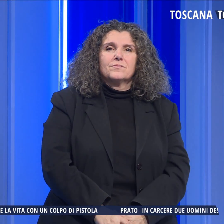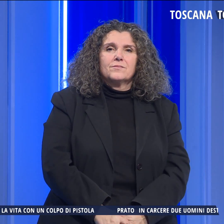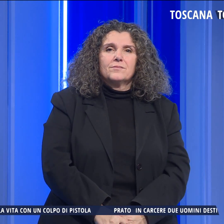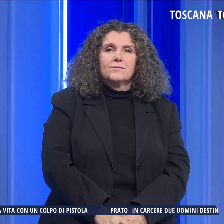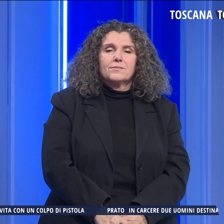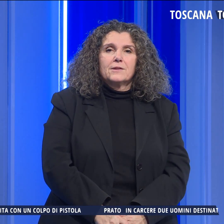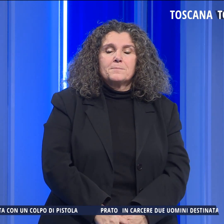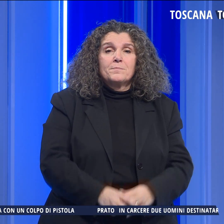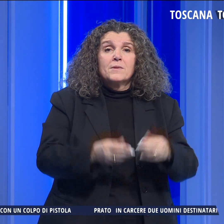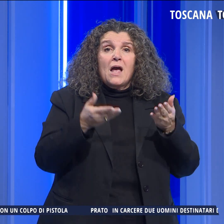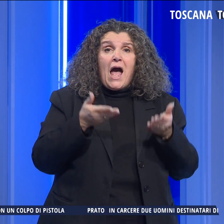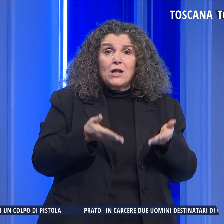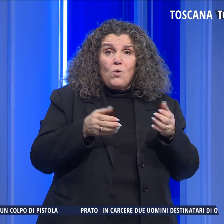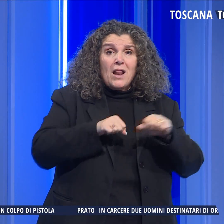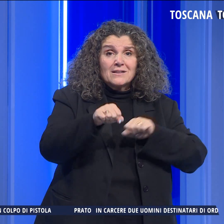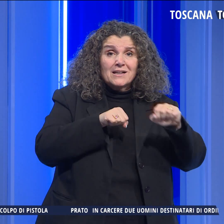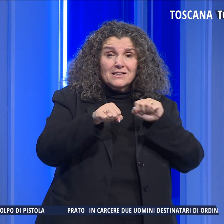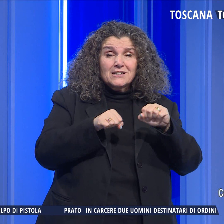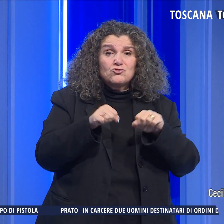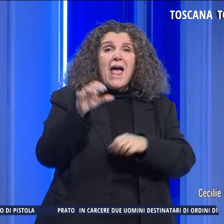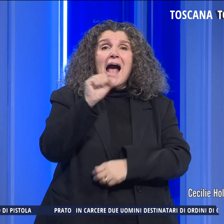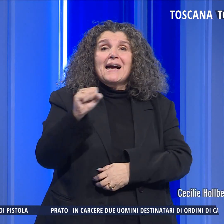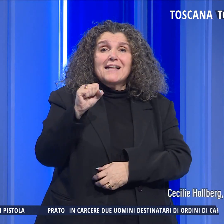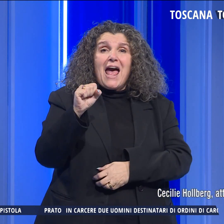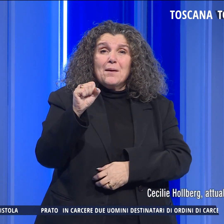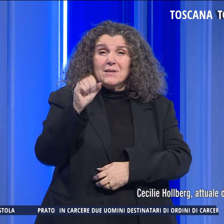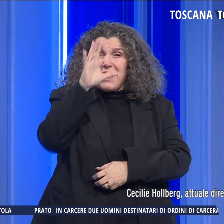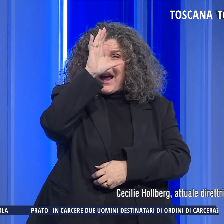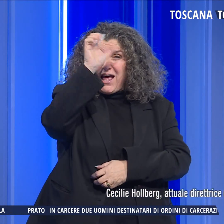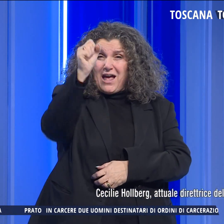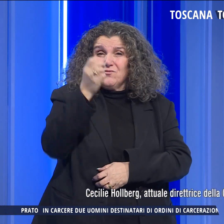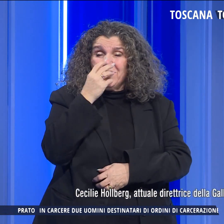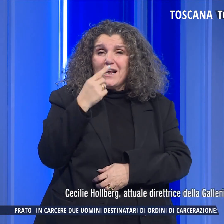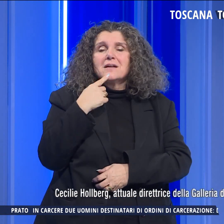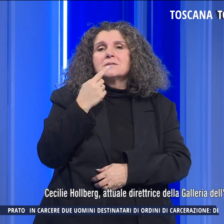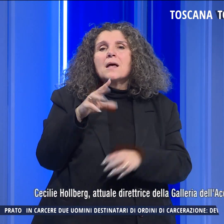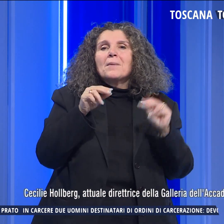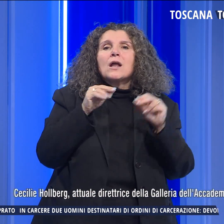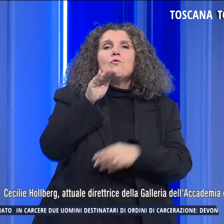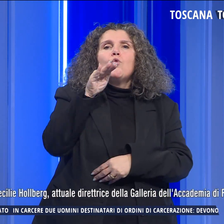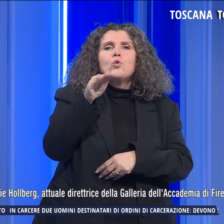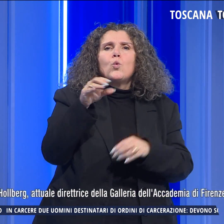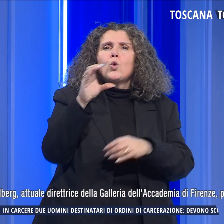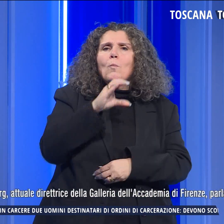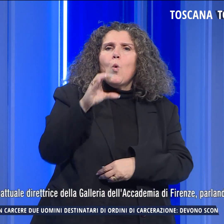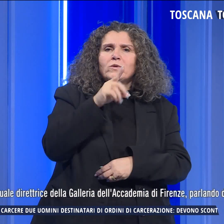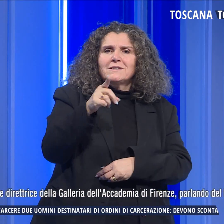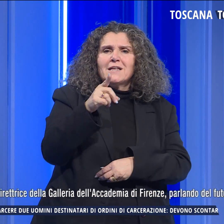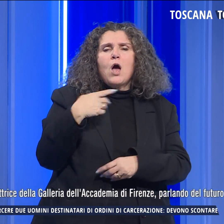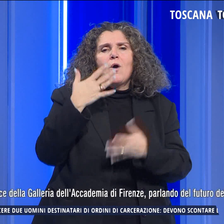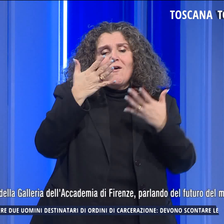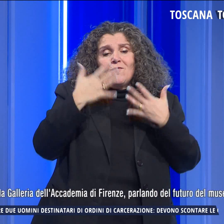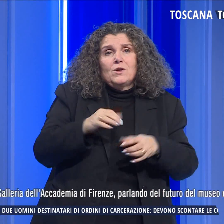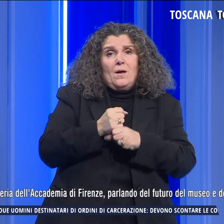E l'attuale direttrice della Galleria dell'Accademia di Firenze, parlando del futuro del museo e della scadenza del suo